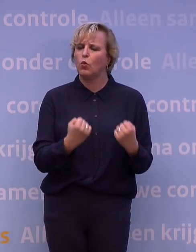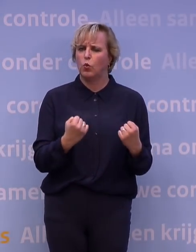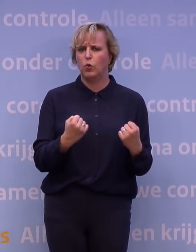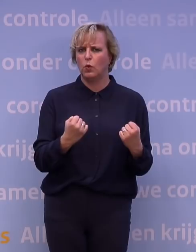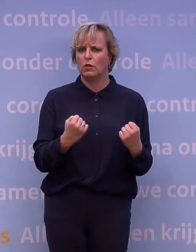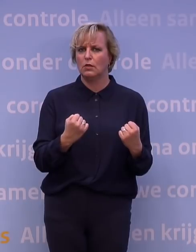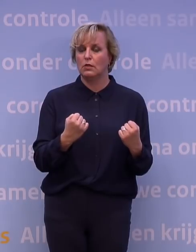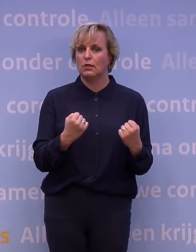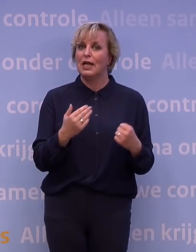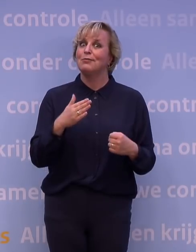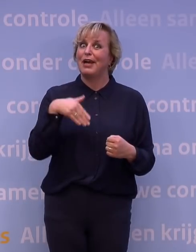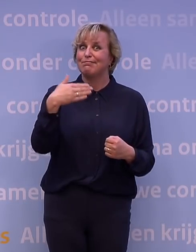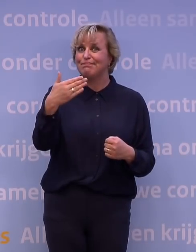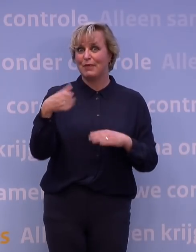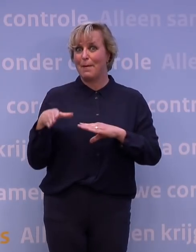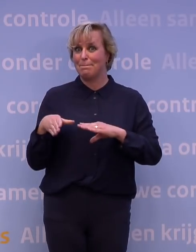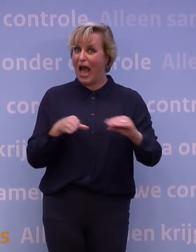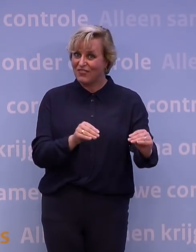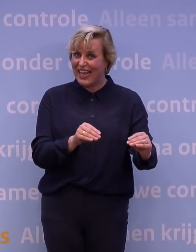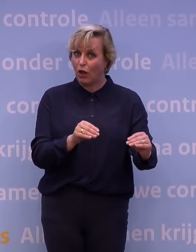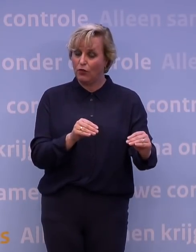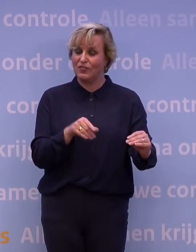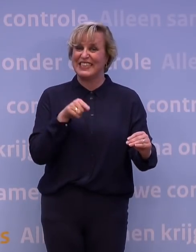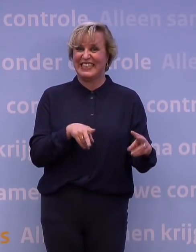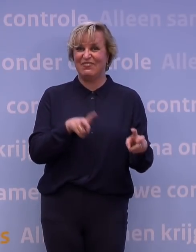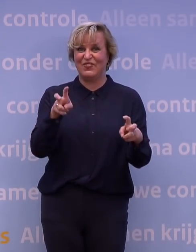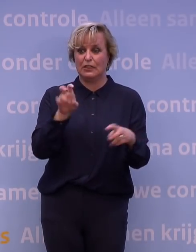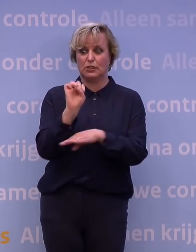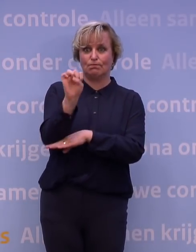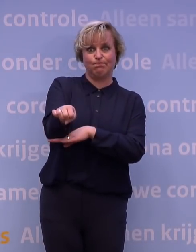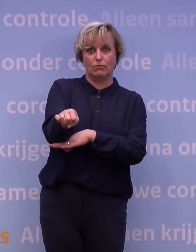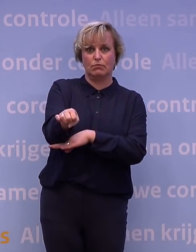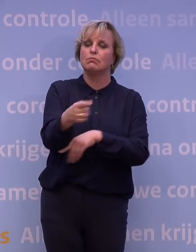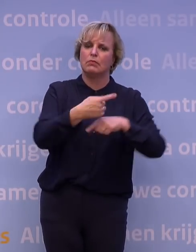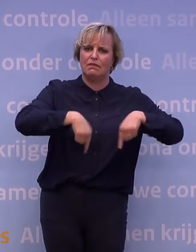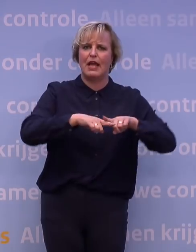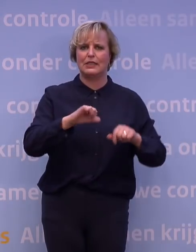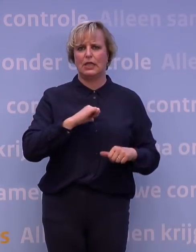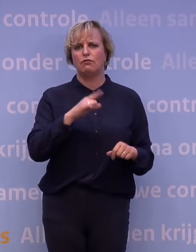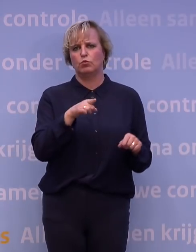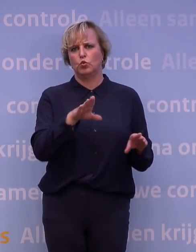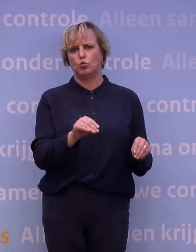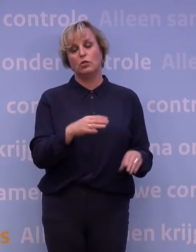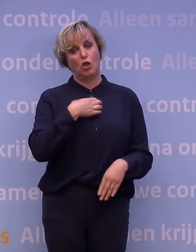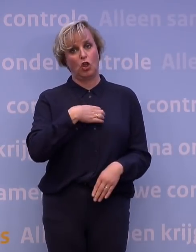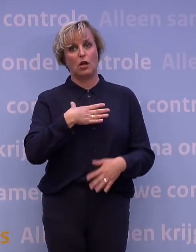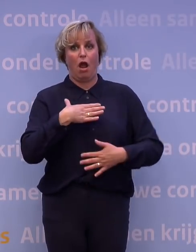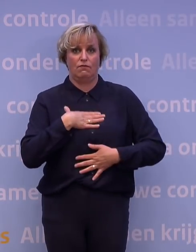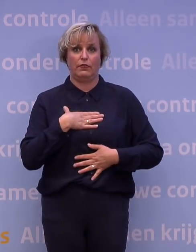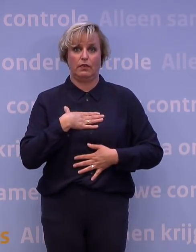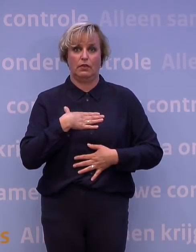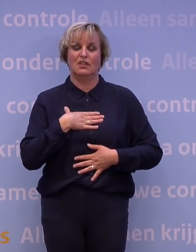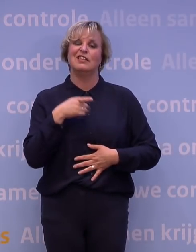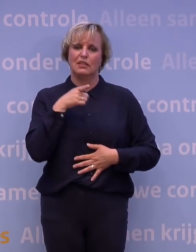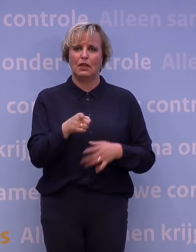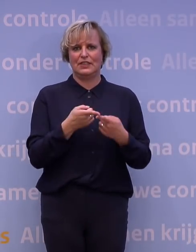uiteindelijk zijn het niet de maatregelen die dit virus eronder gaan krijgen. Wij doen dat. Ons gedrag. Dat is wat het